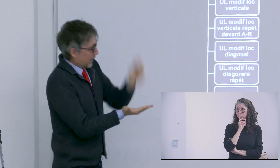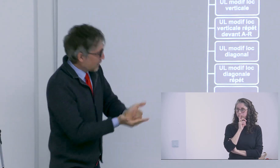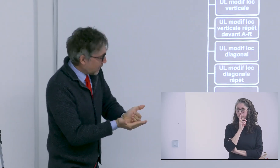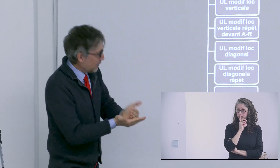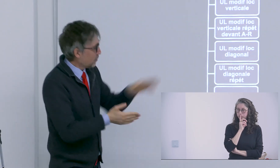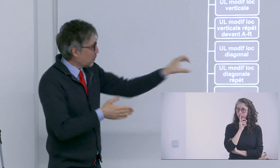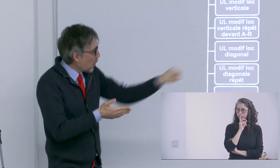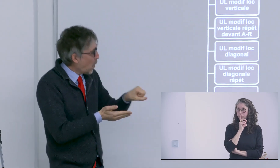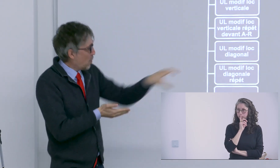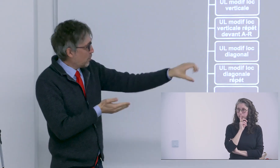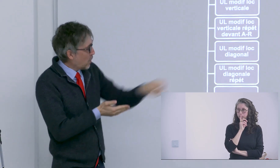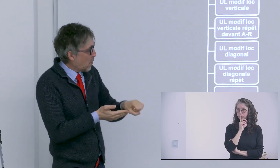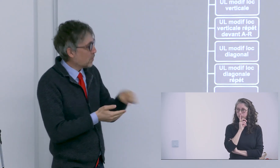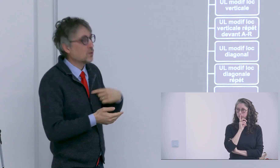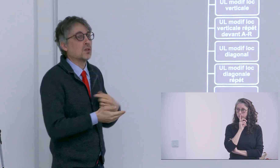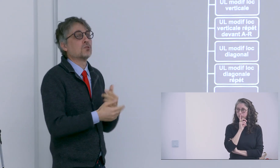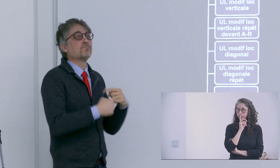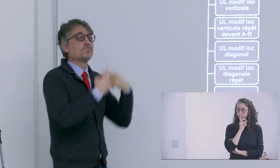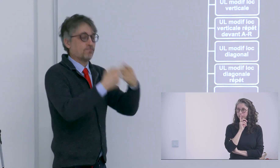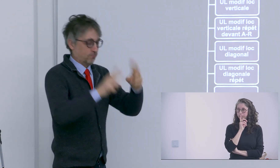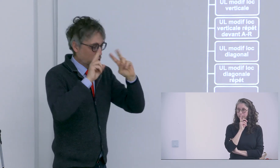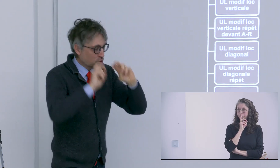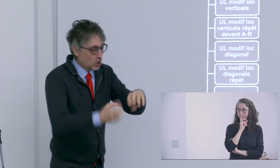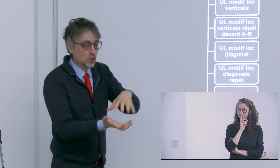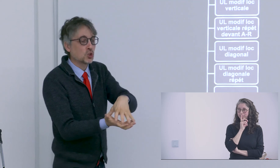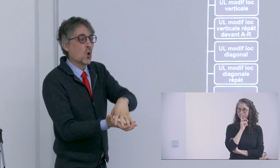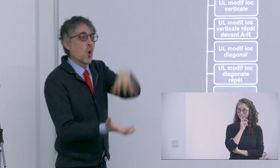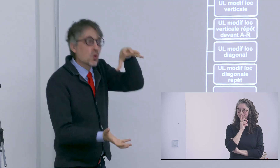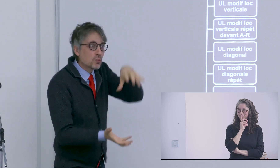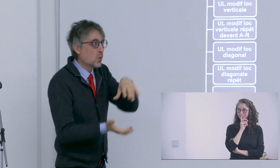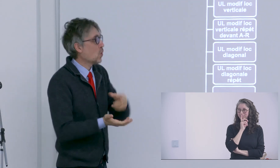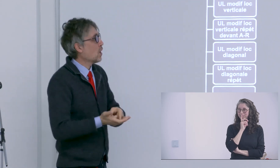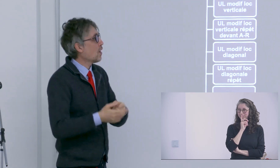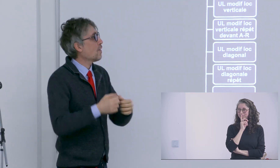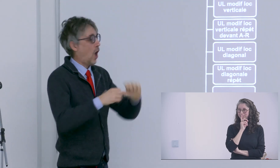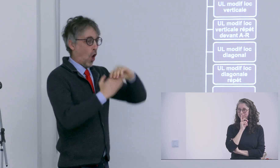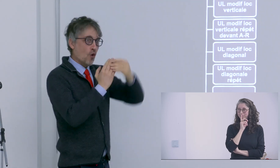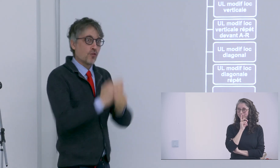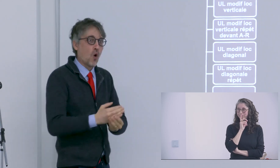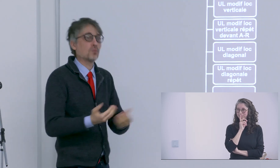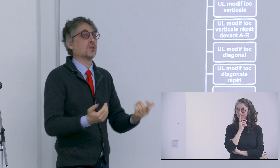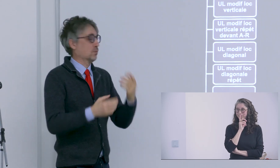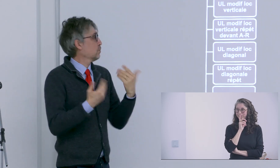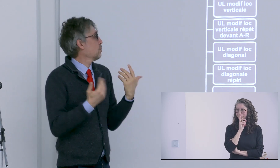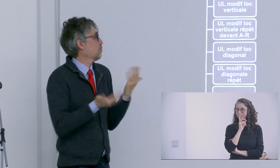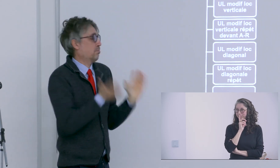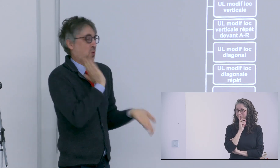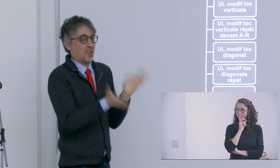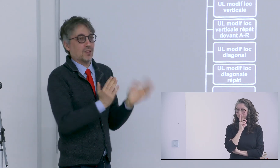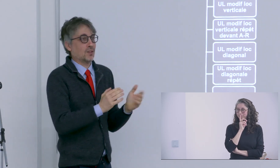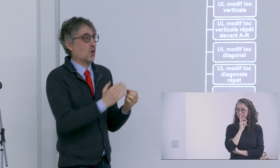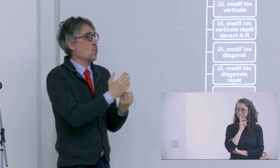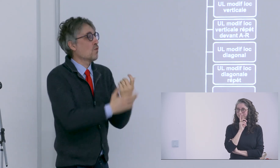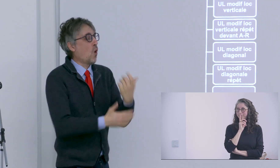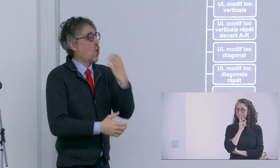ou arrêter voilà ou ce genre de choses prendre et si est-ce que en travaillant avec